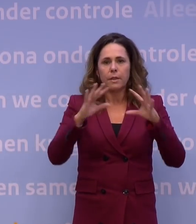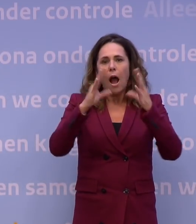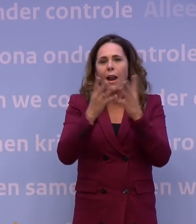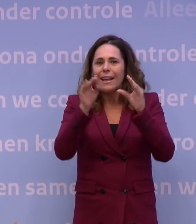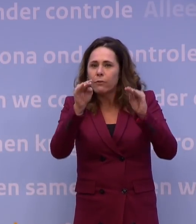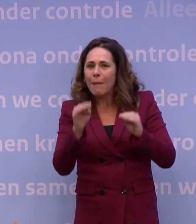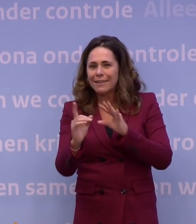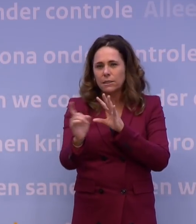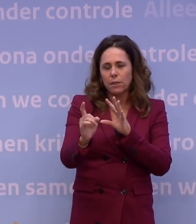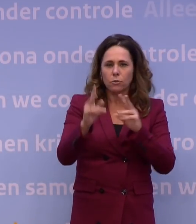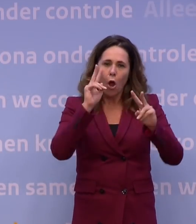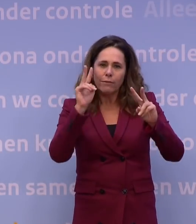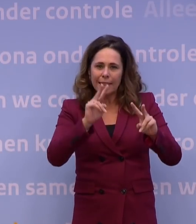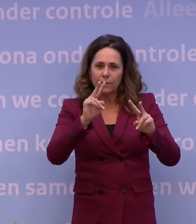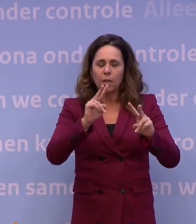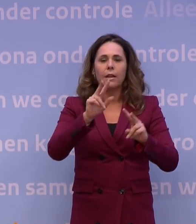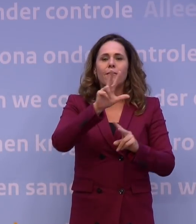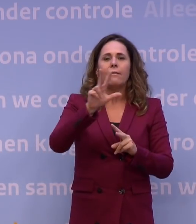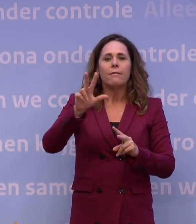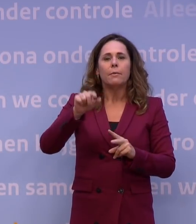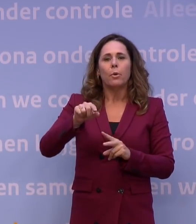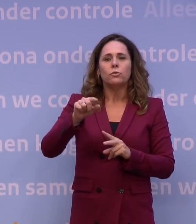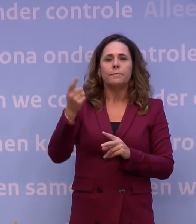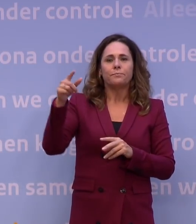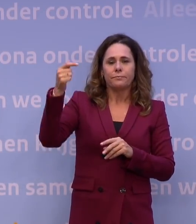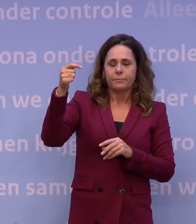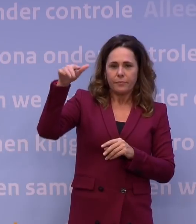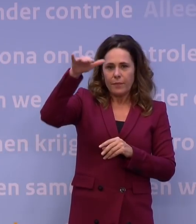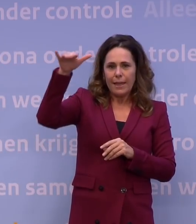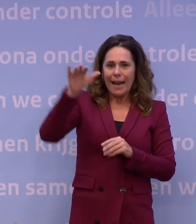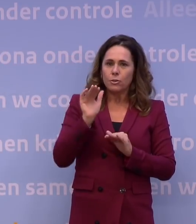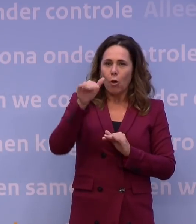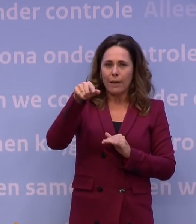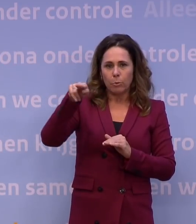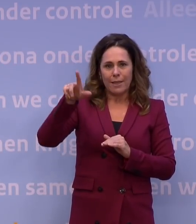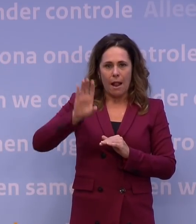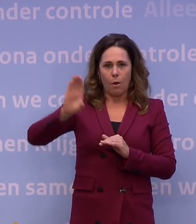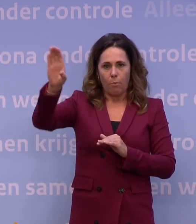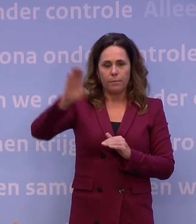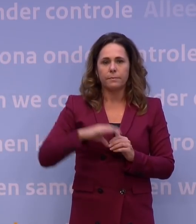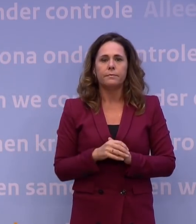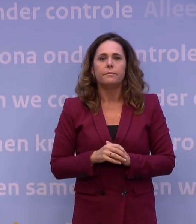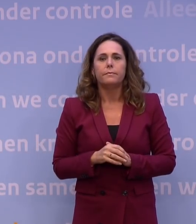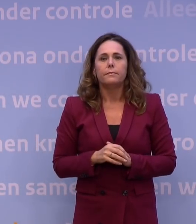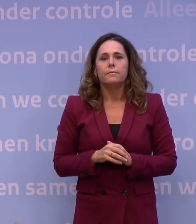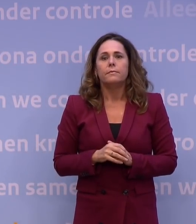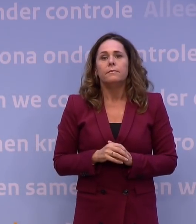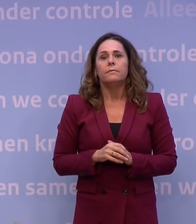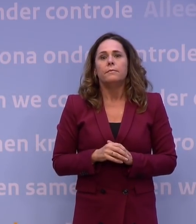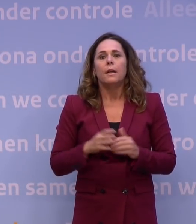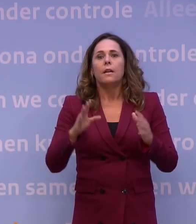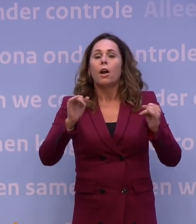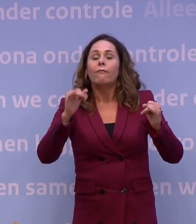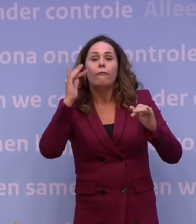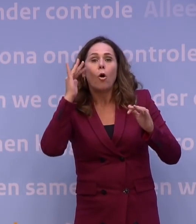zometeen overzichtelijk beschikbaar op www.rijksoverheid.nl. Ik kan me ook levendig voorstellen